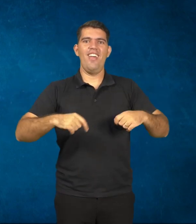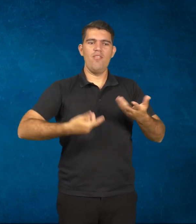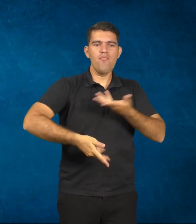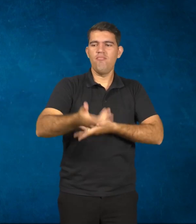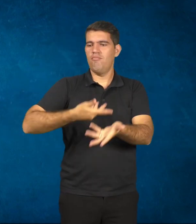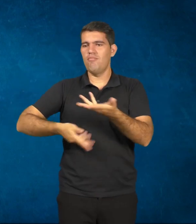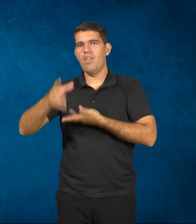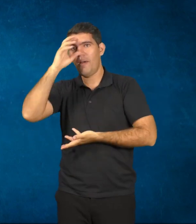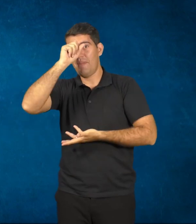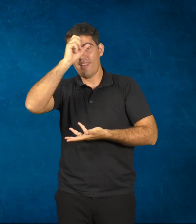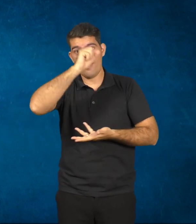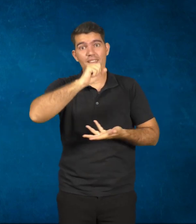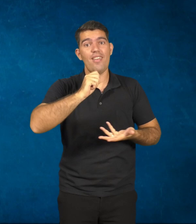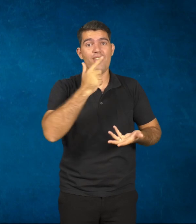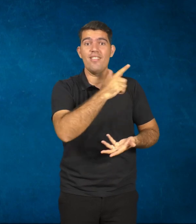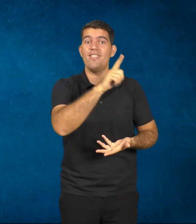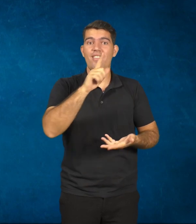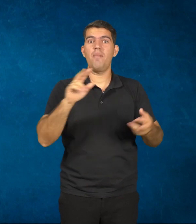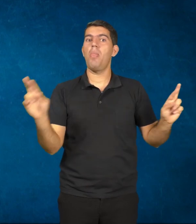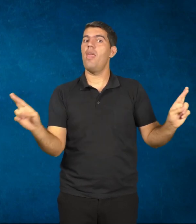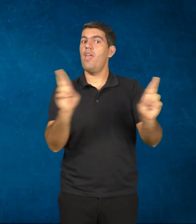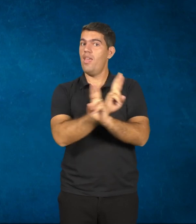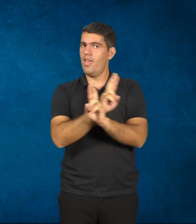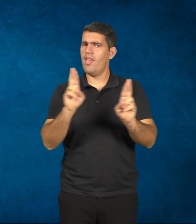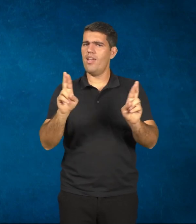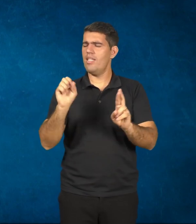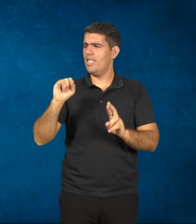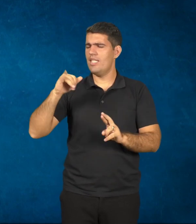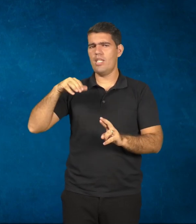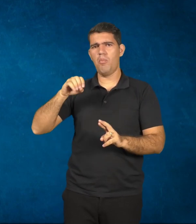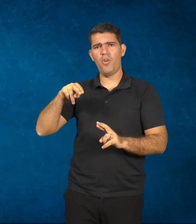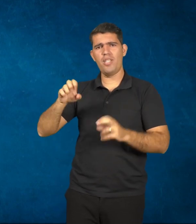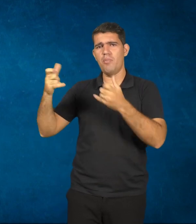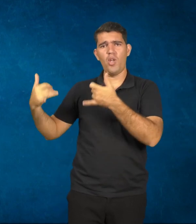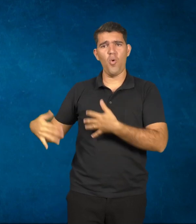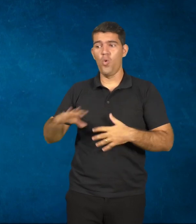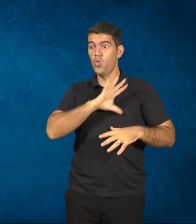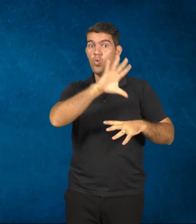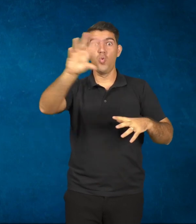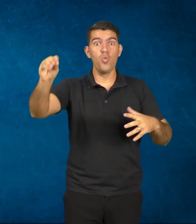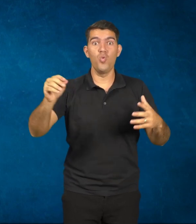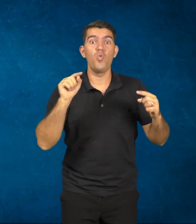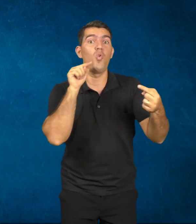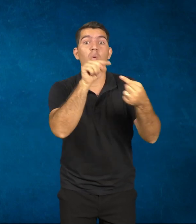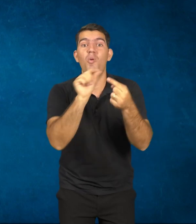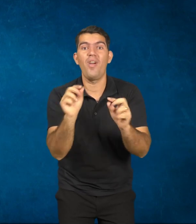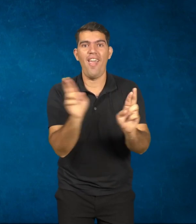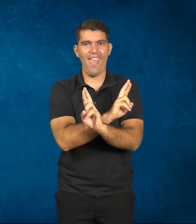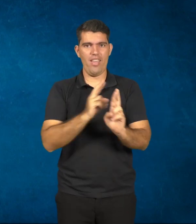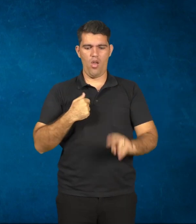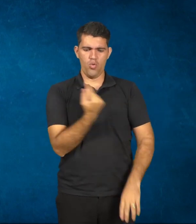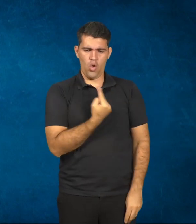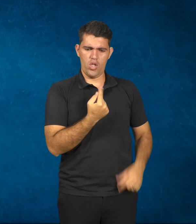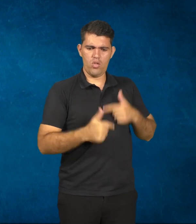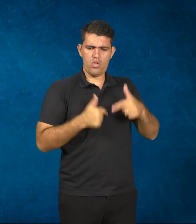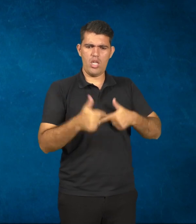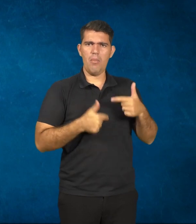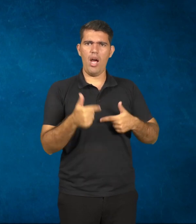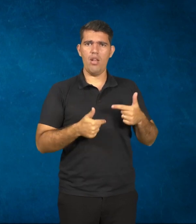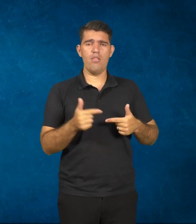conjunto. Rede, Simone falou muito bem aqui, hoje tudo é em rede. Ninguém trabalha mais só. Aliás, sempre foi,